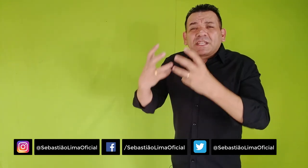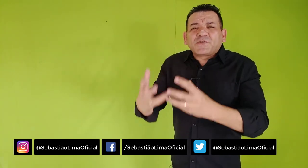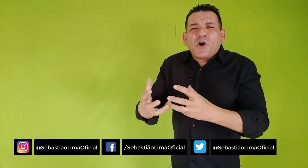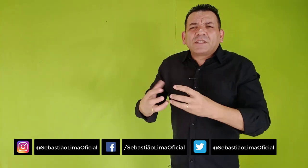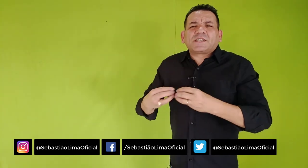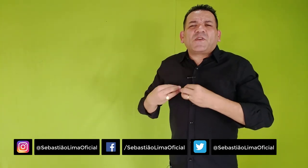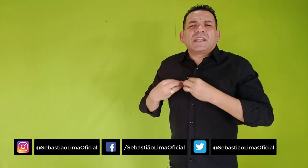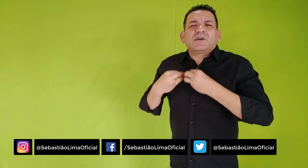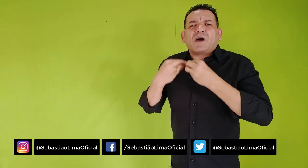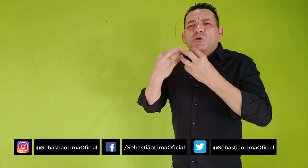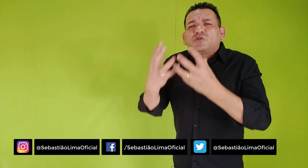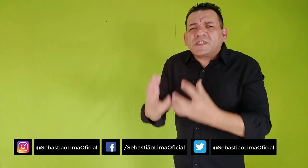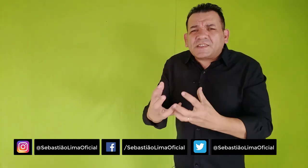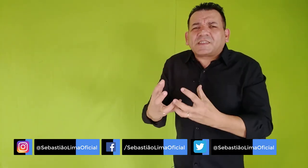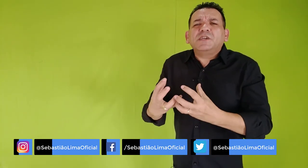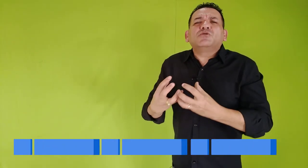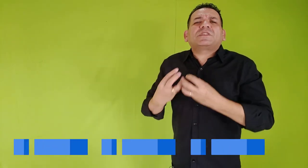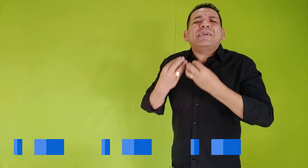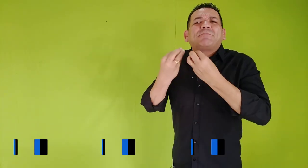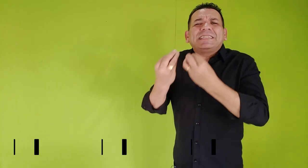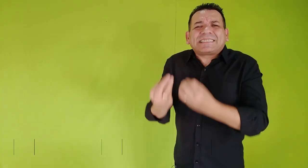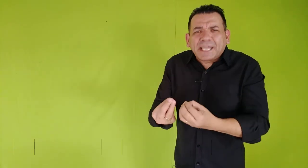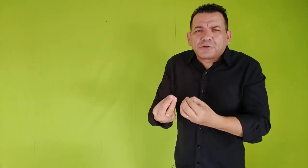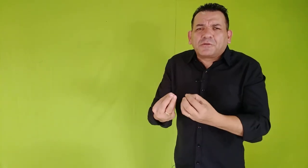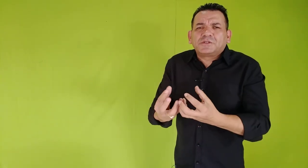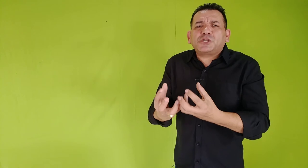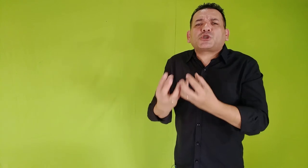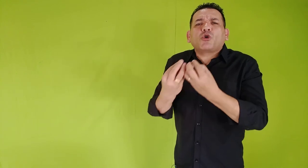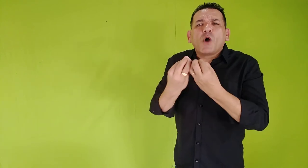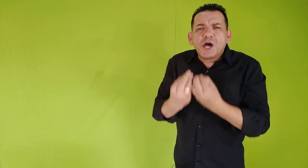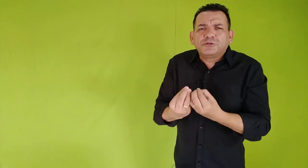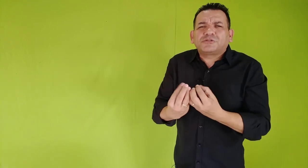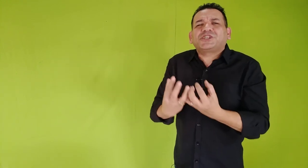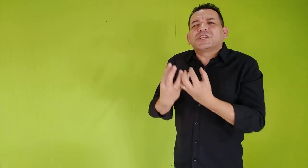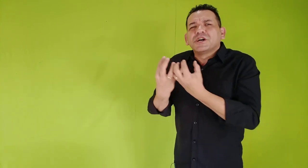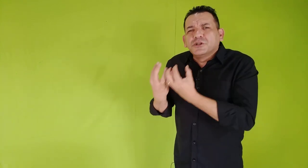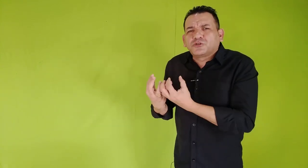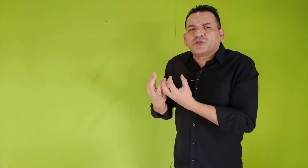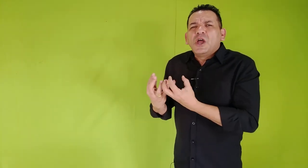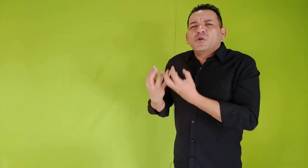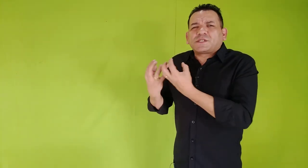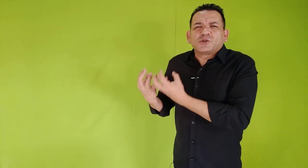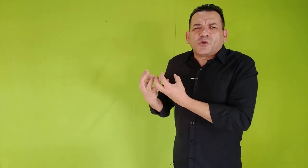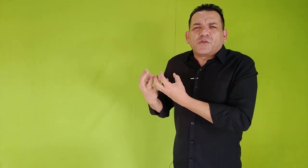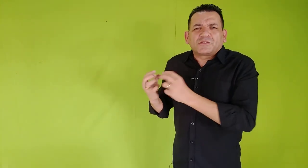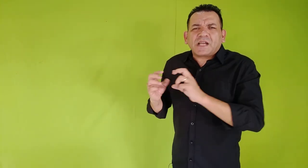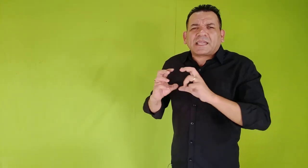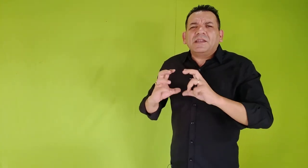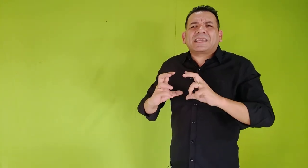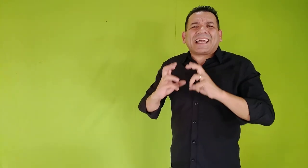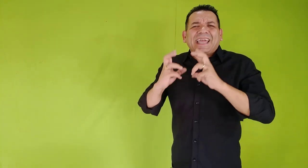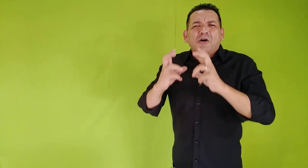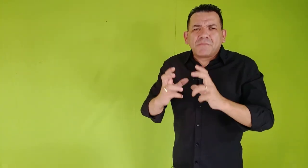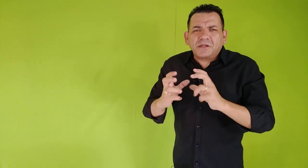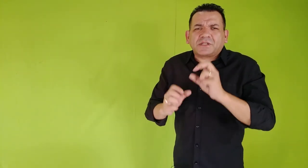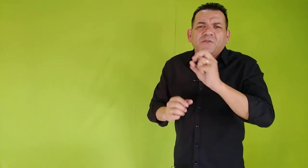vozes falando, há muitos ensinam o tempo inteiro, distoando, tirando os seus ouvidos daquilo que realmente lhe